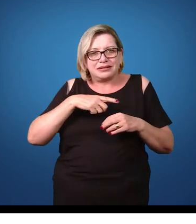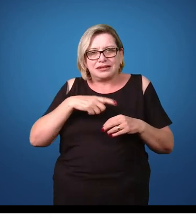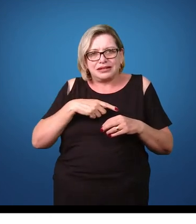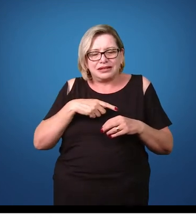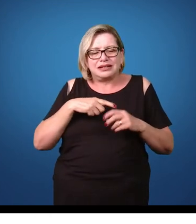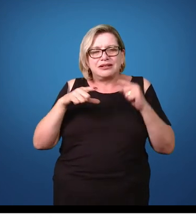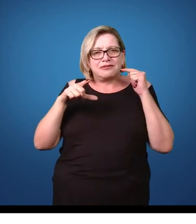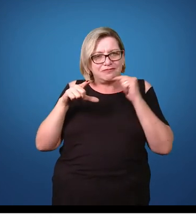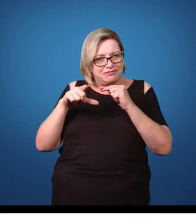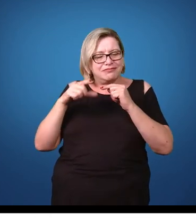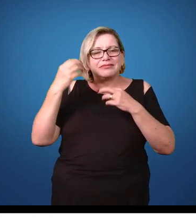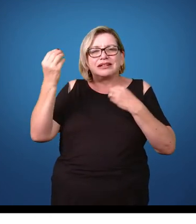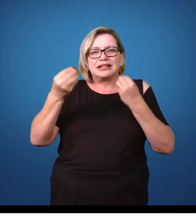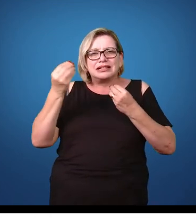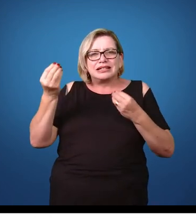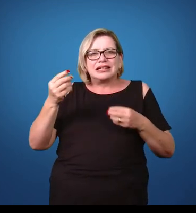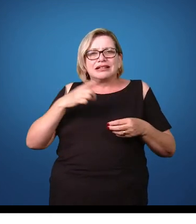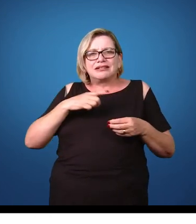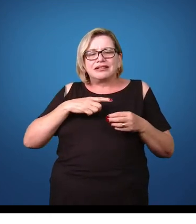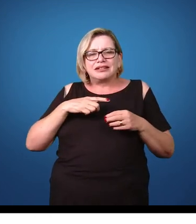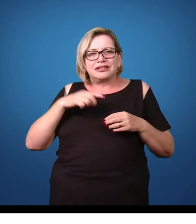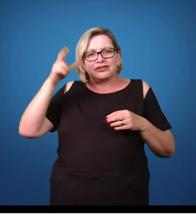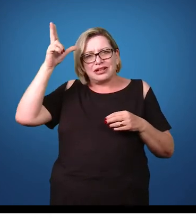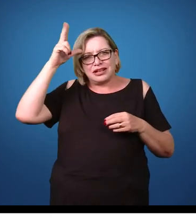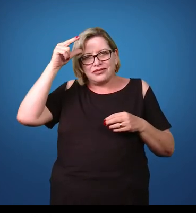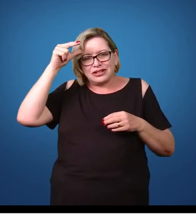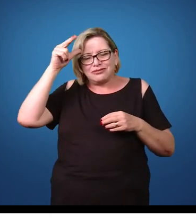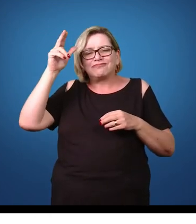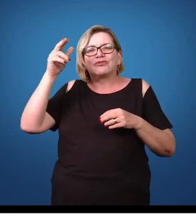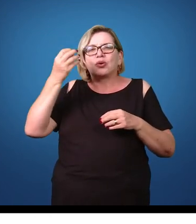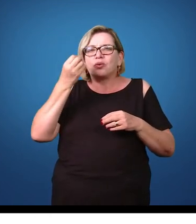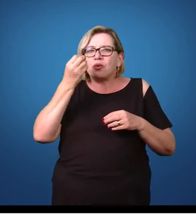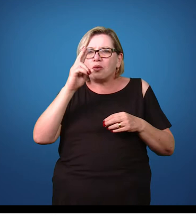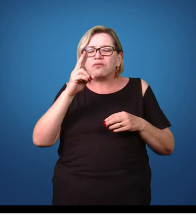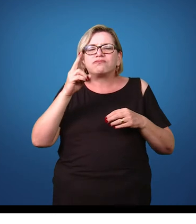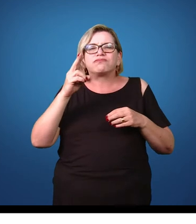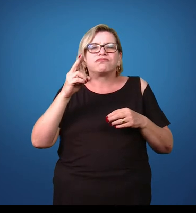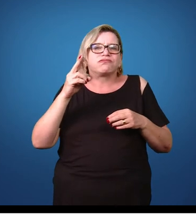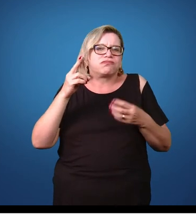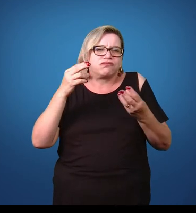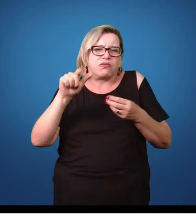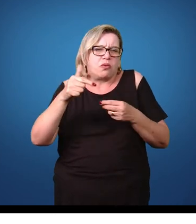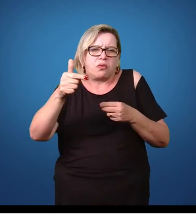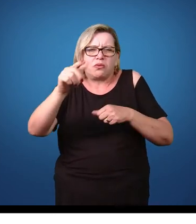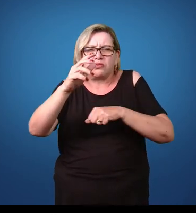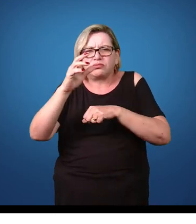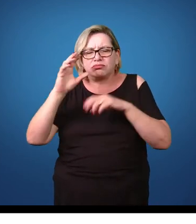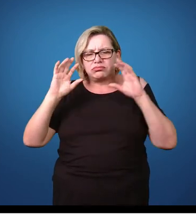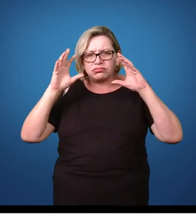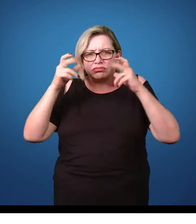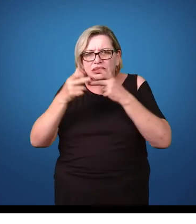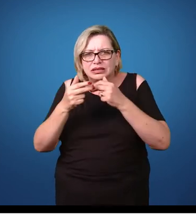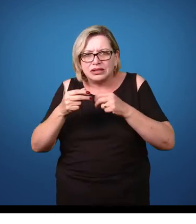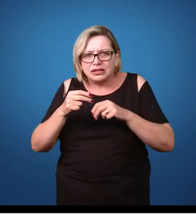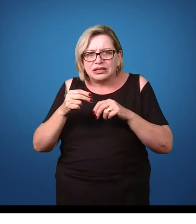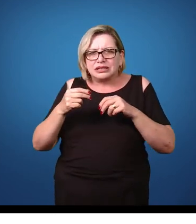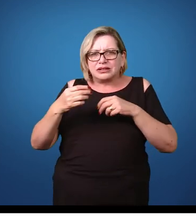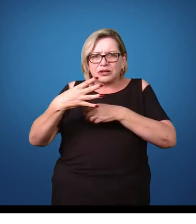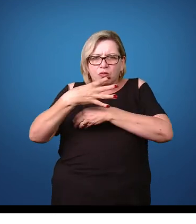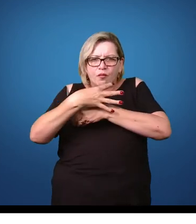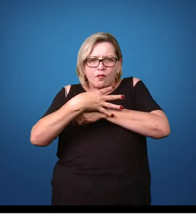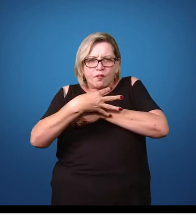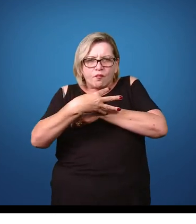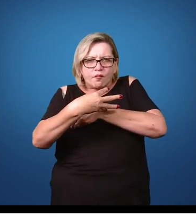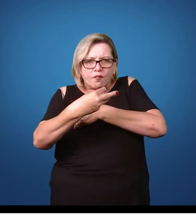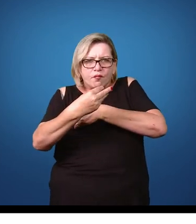Essa bactéria presente nesses animais são sugados pelo carrapato, que é o